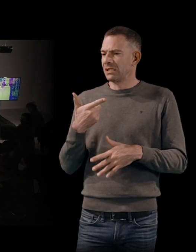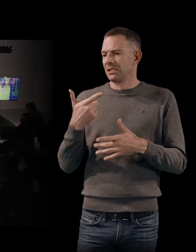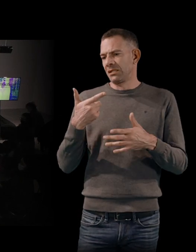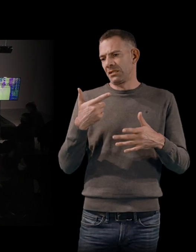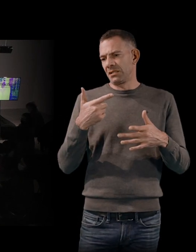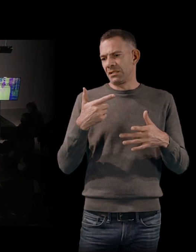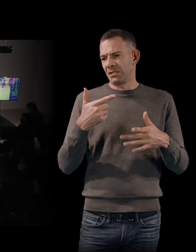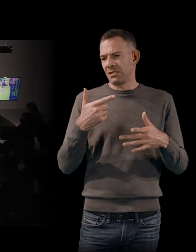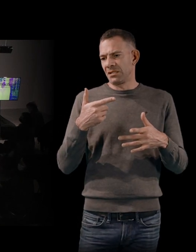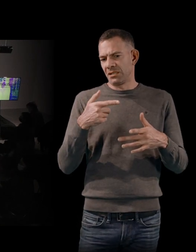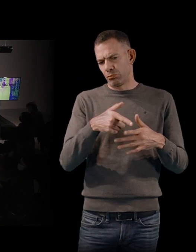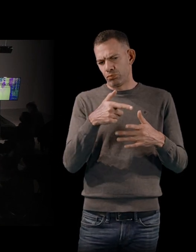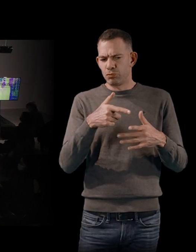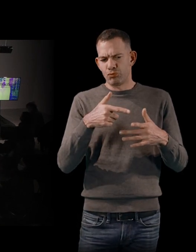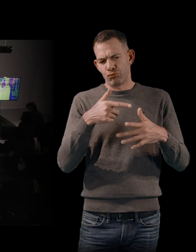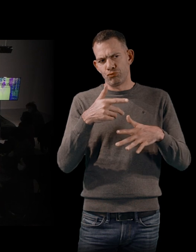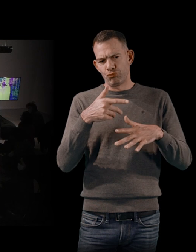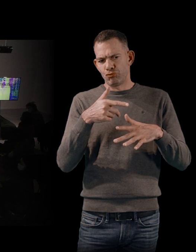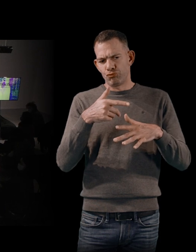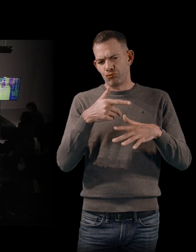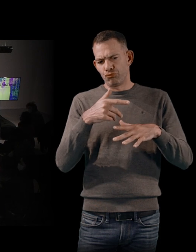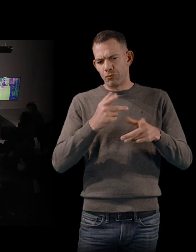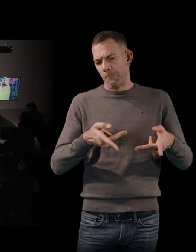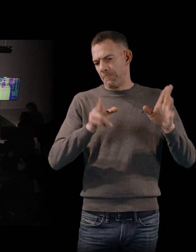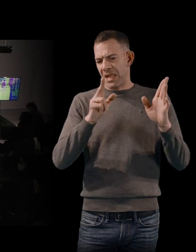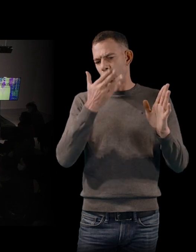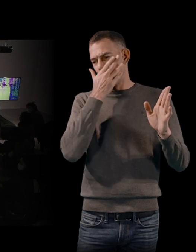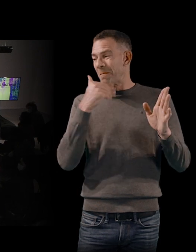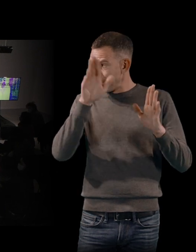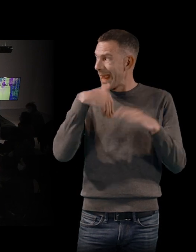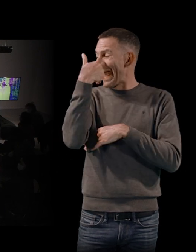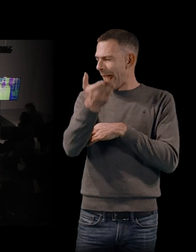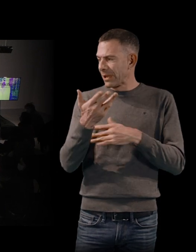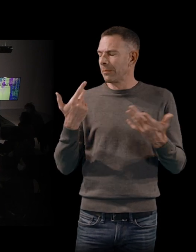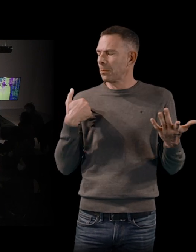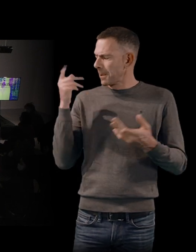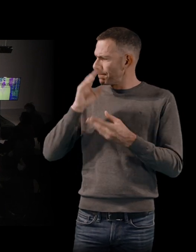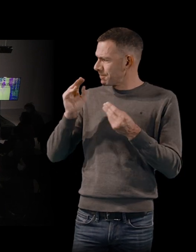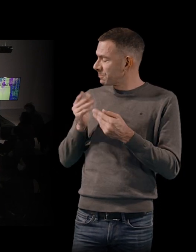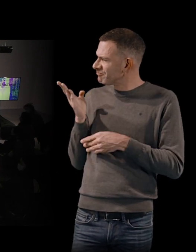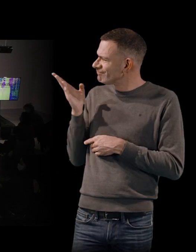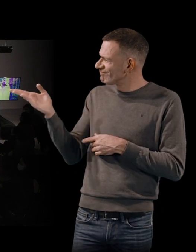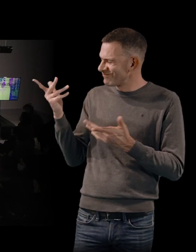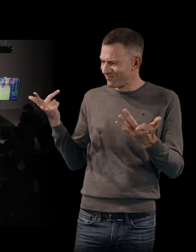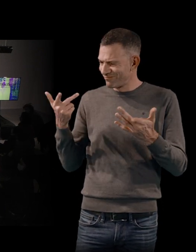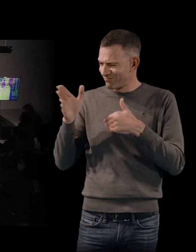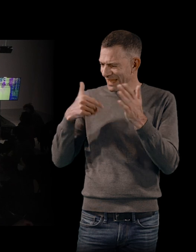parenthèse enchantée, plus tard, mais qui a disparu. Je voulais savoir comme quelle mesure, ou comme romancière, on cherche peut-être finalement, à un moment donné, à se